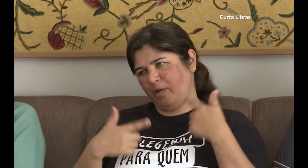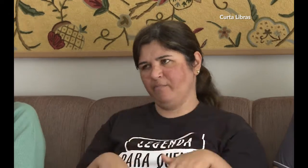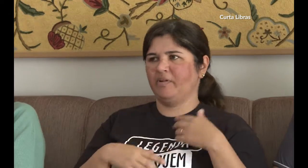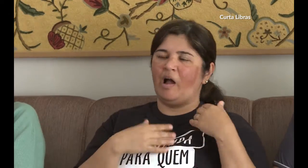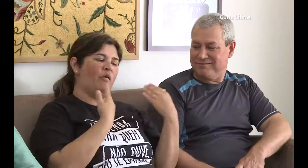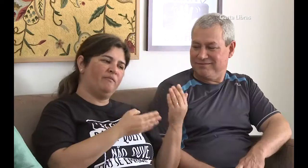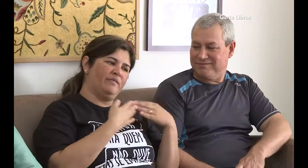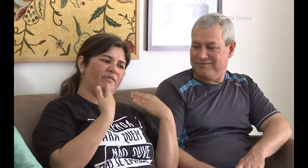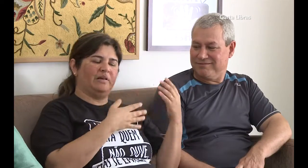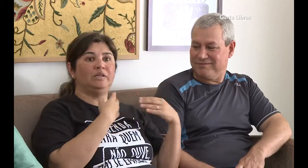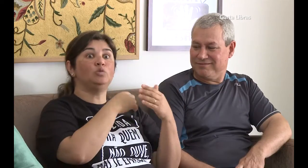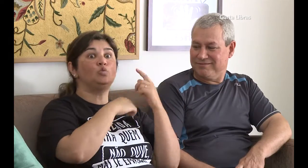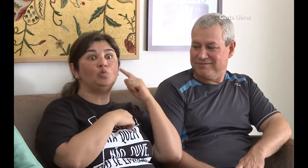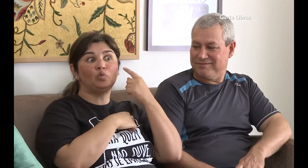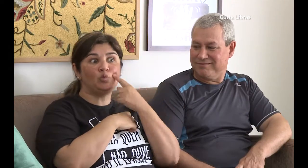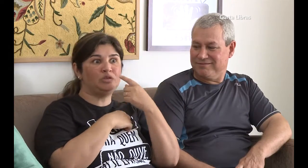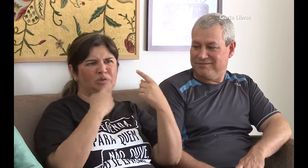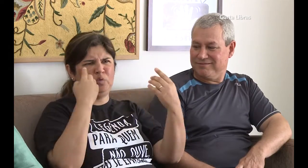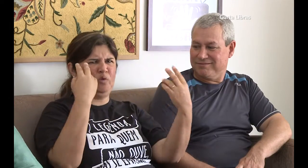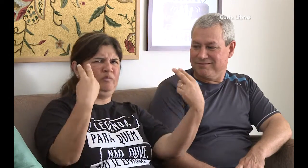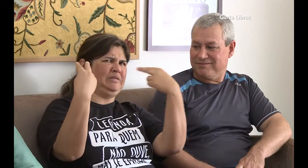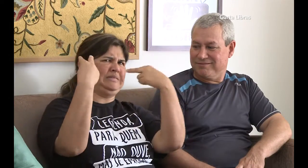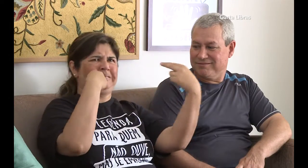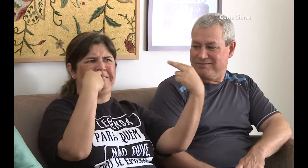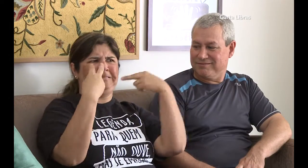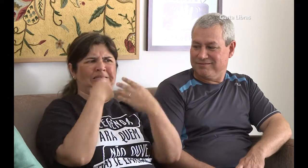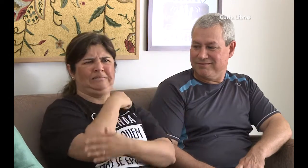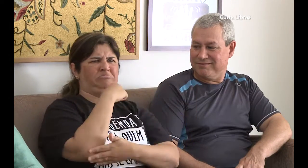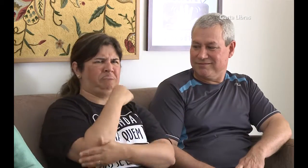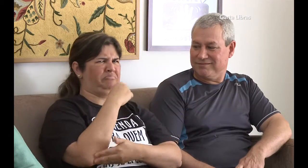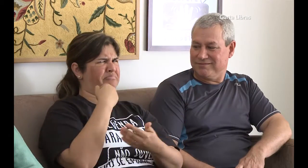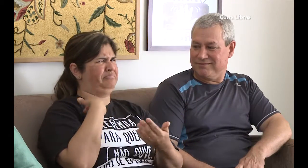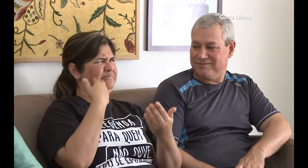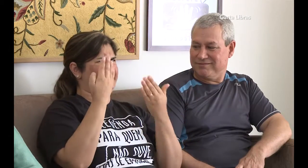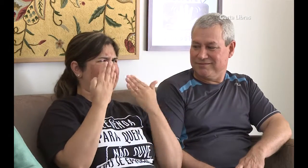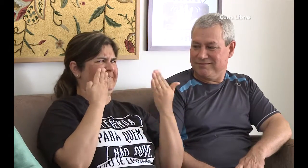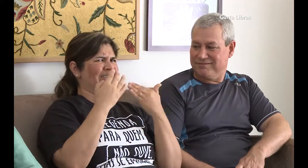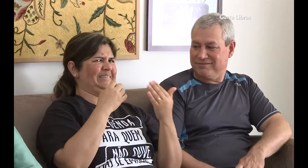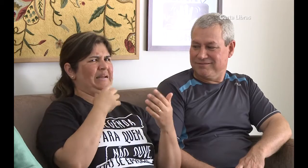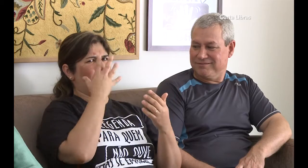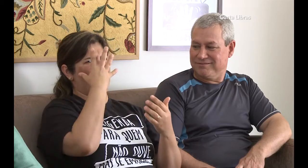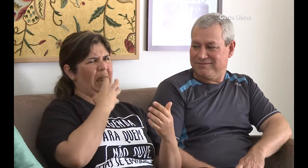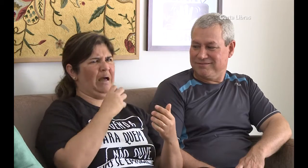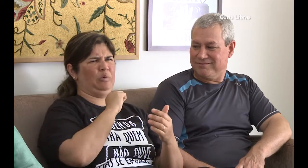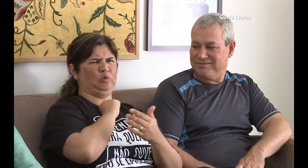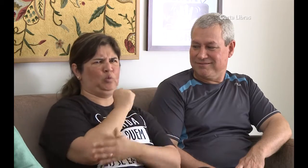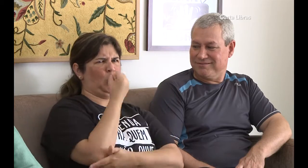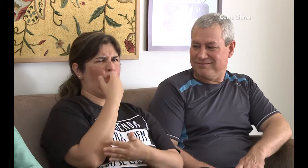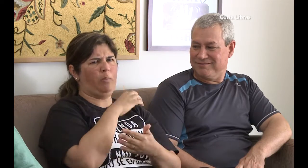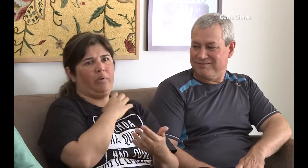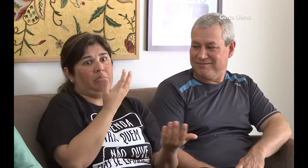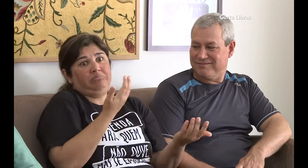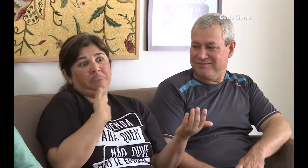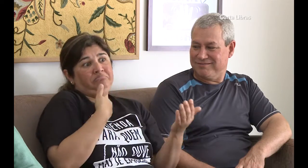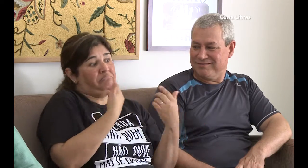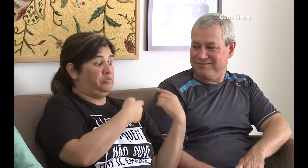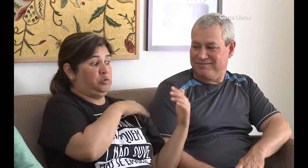festa também estavam me procurando, pois achavam que eu tinha ido embora. Mas não, eu ainda estava na festa. Eu só tinha ido ao banheiro.